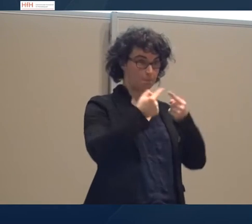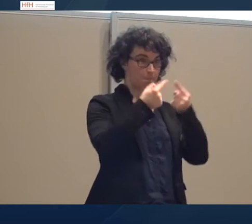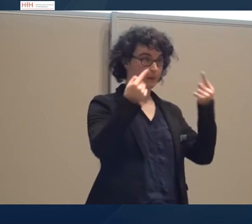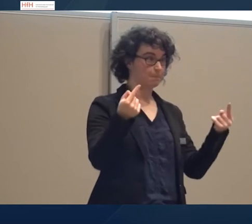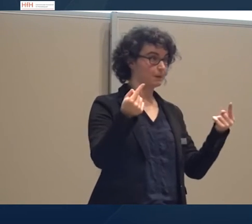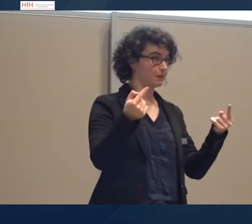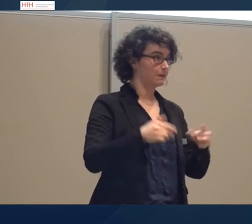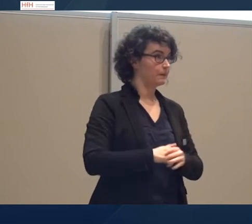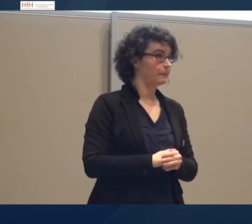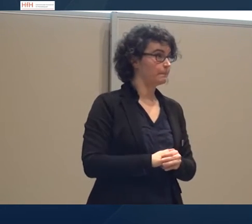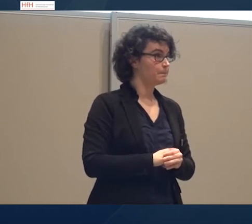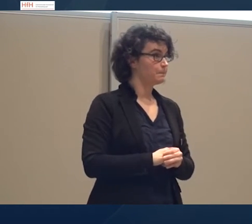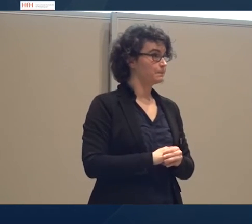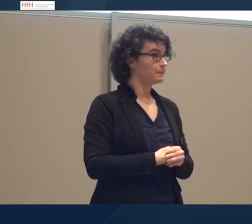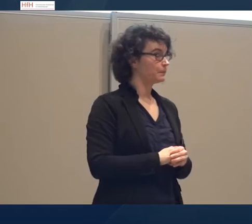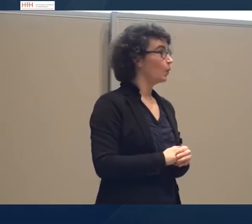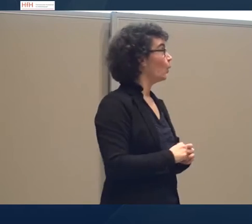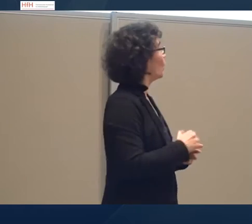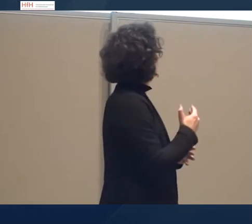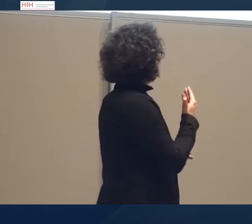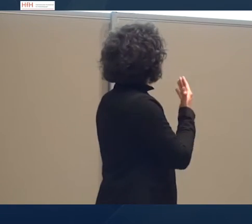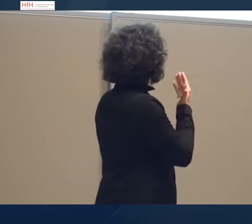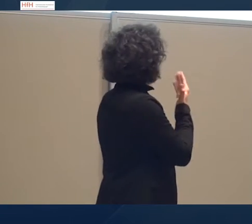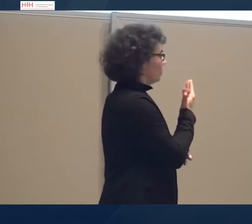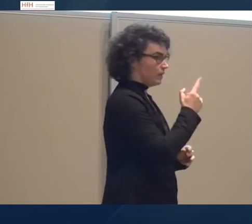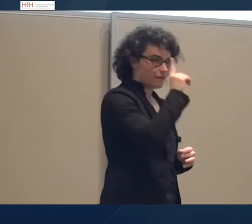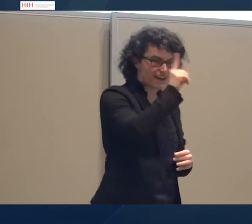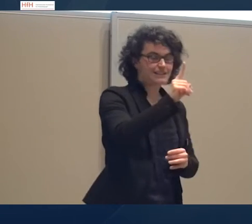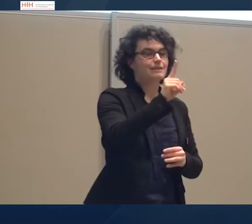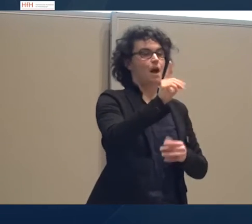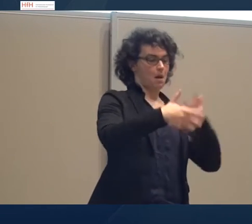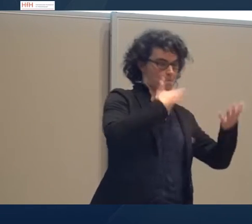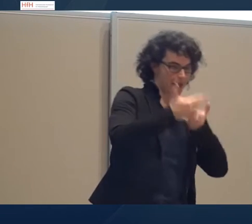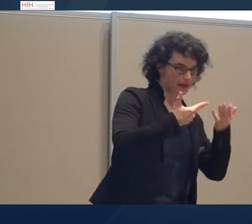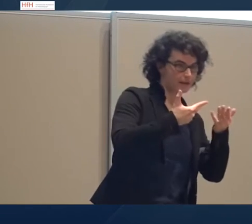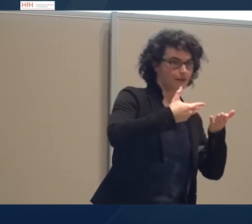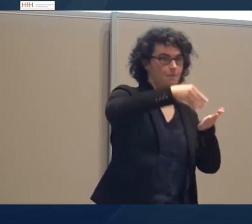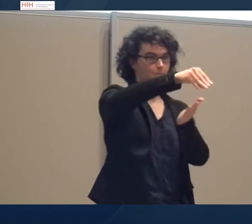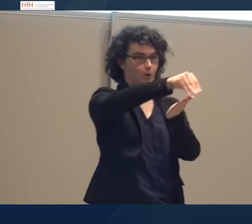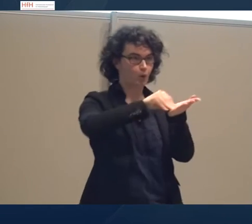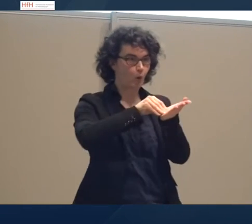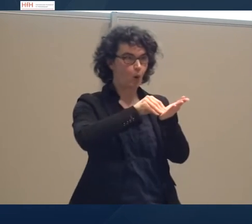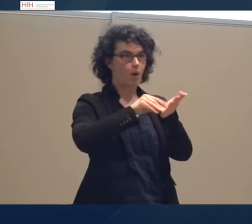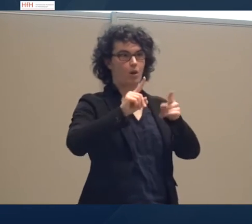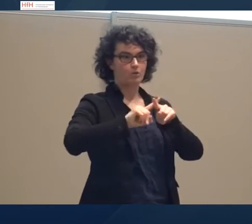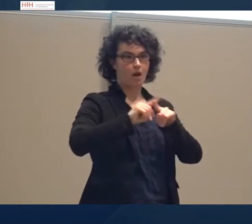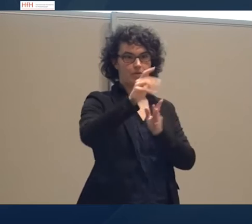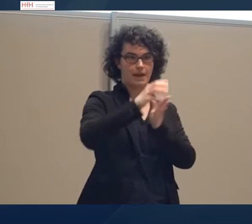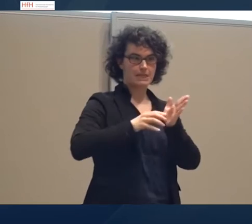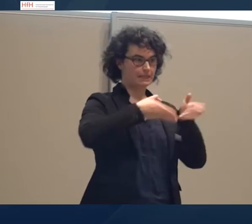Und dann unterscheiden kann Märchen, Protokoll und auch andere Texttypen, die gewissen Kriterien